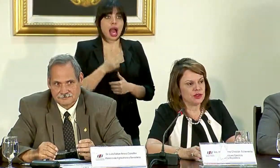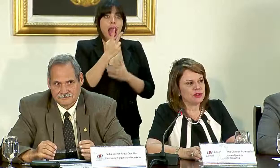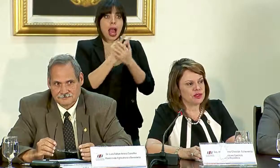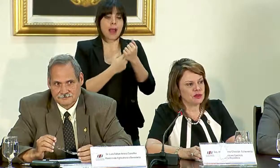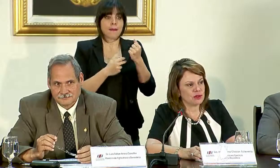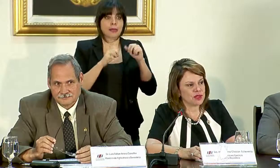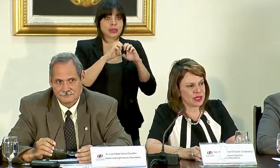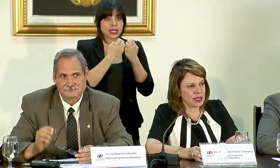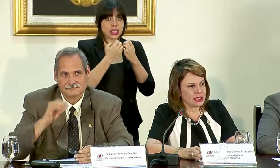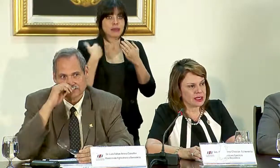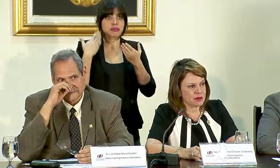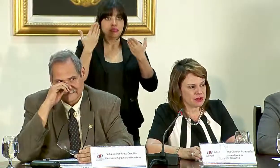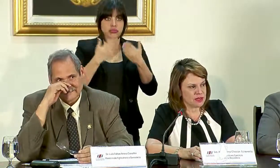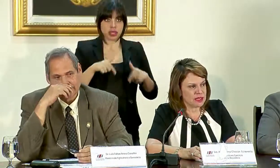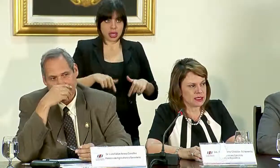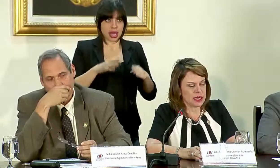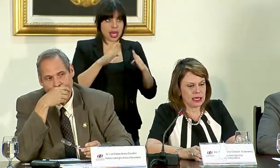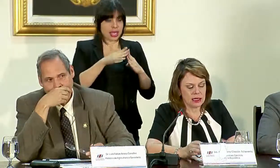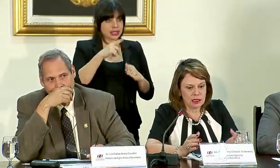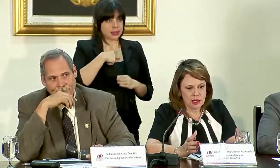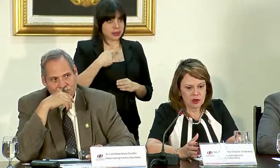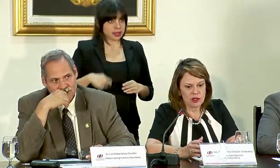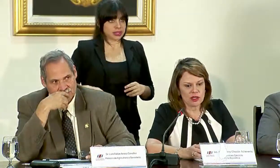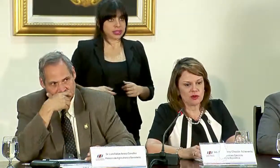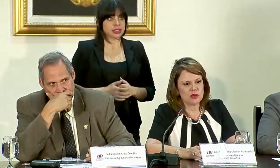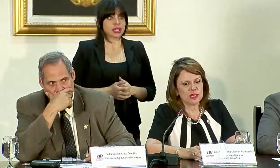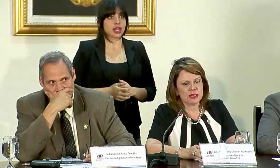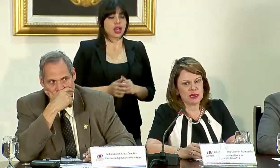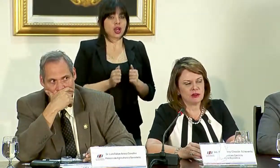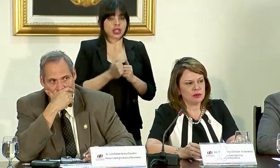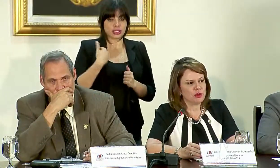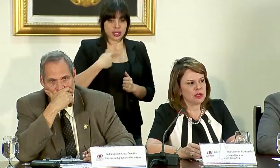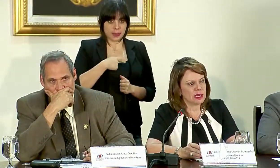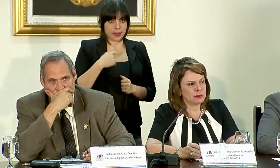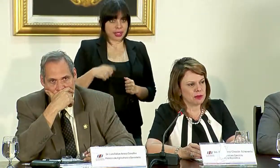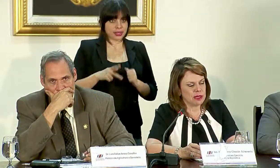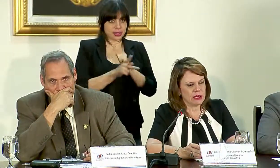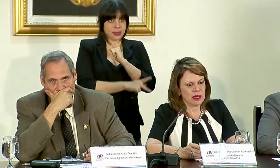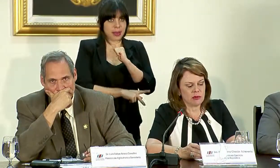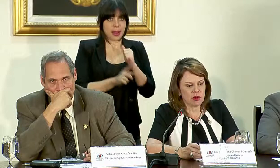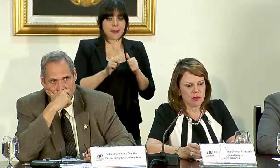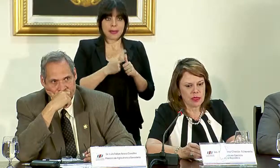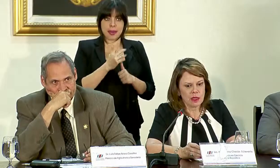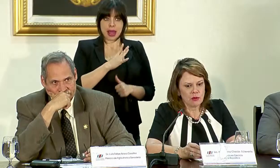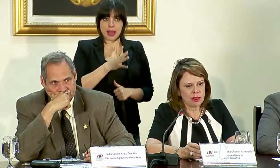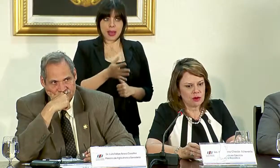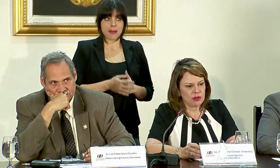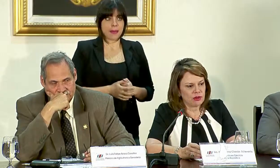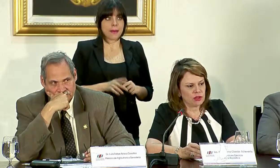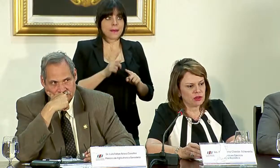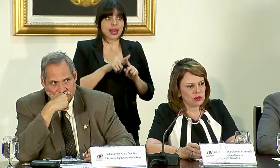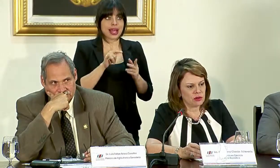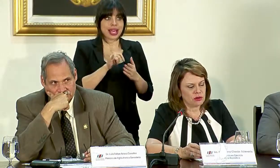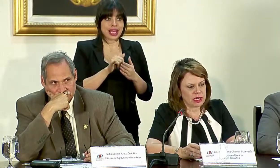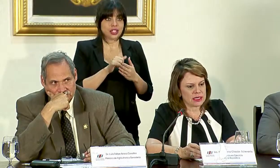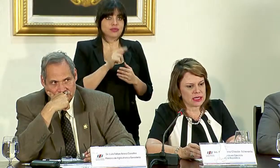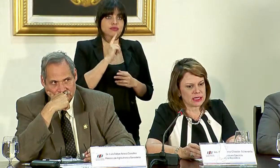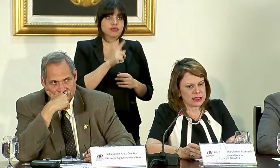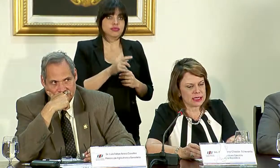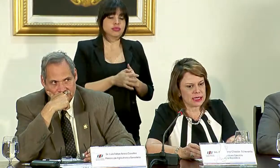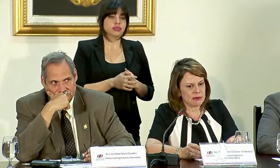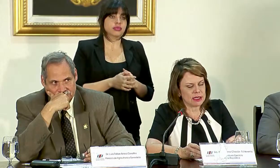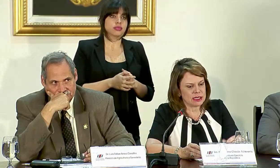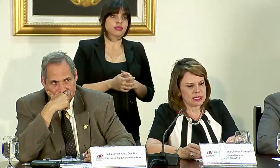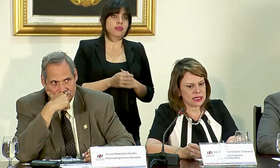ambas elecciones recibimos acá en Casa Presidencial, con el señor presidente de la República, la primera dama, pero esto ha sido a